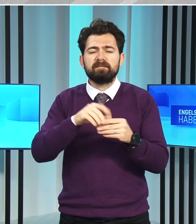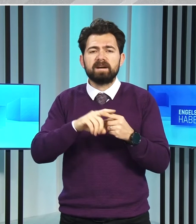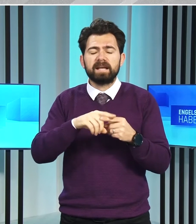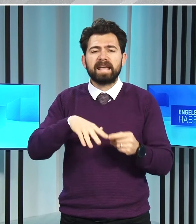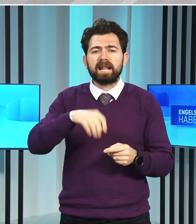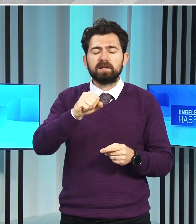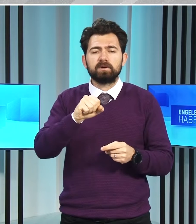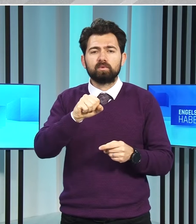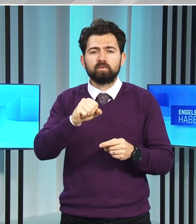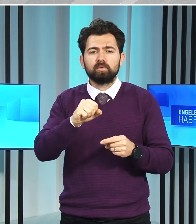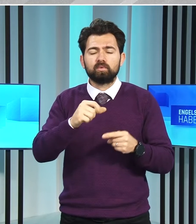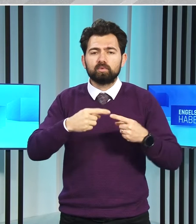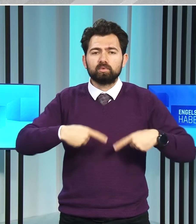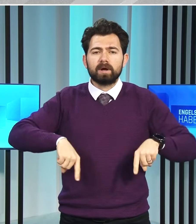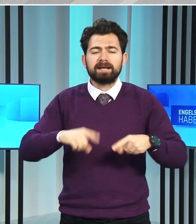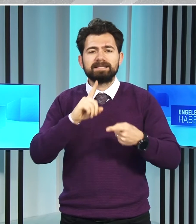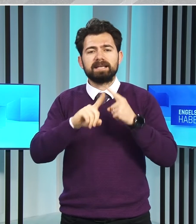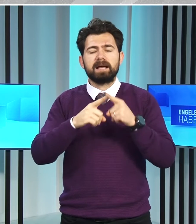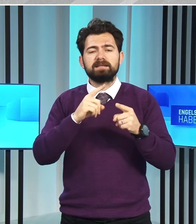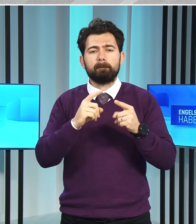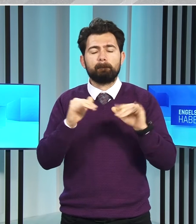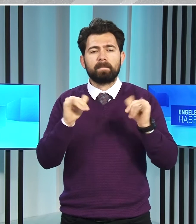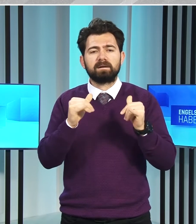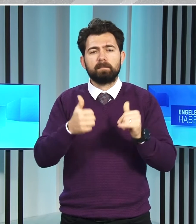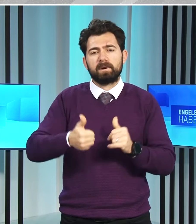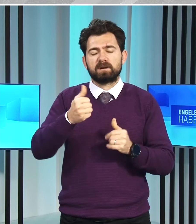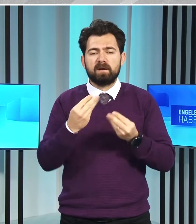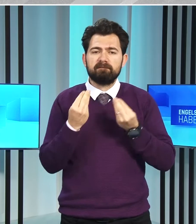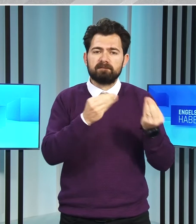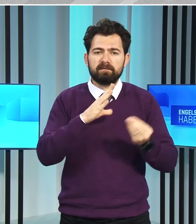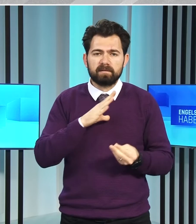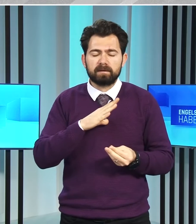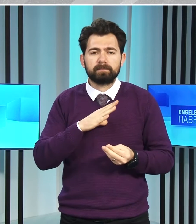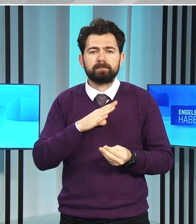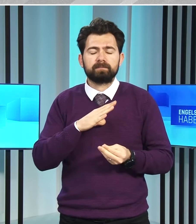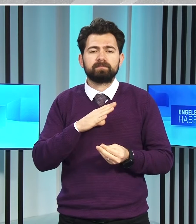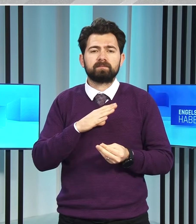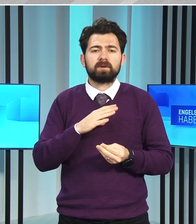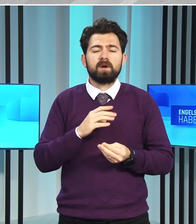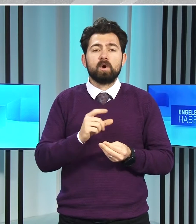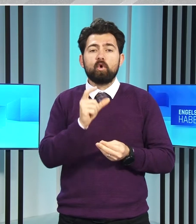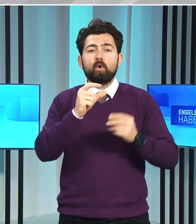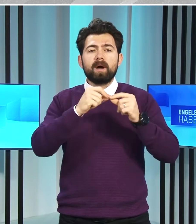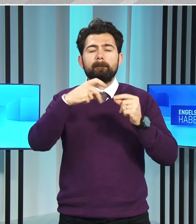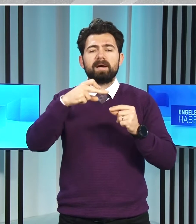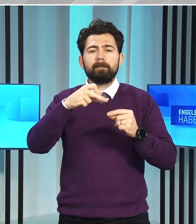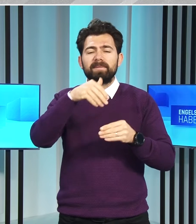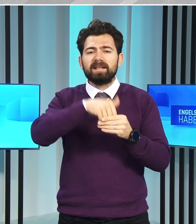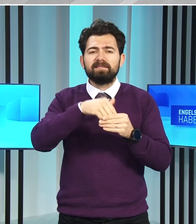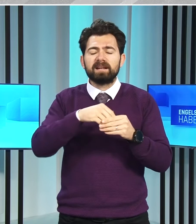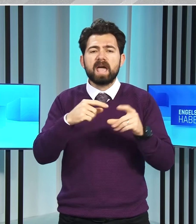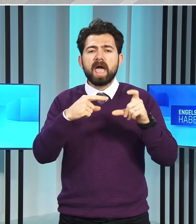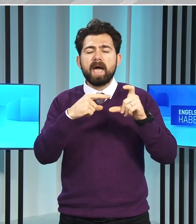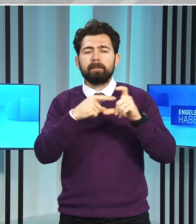siyasi parti başkanlarına sunacak. Komite Başkanı, UBP milletvekili Emrah Yeşilırmak,